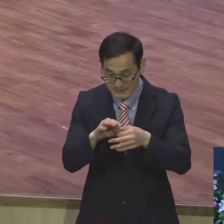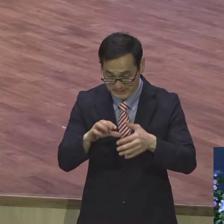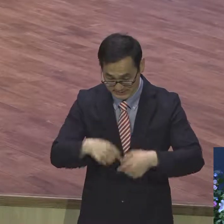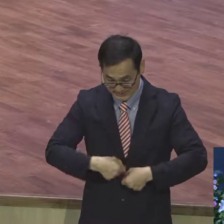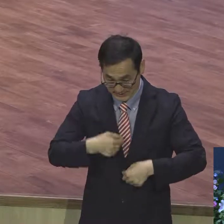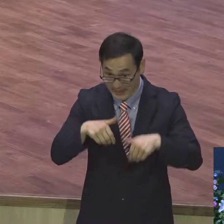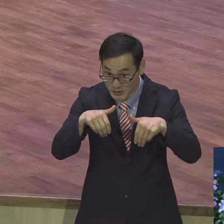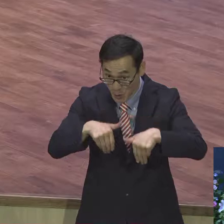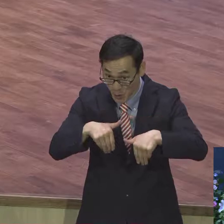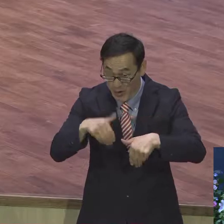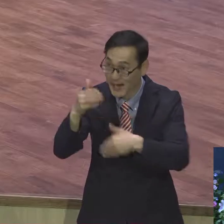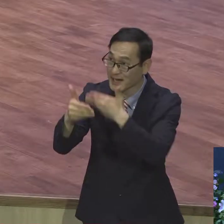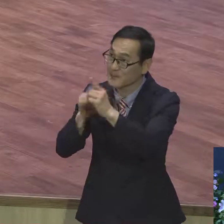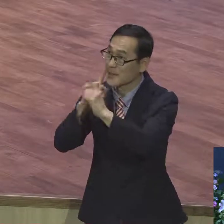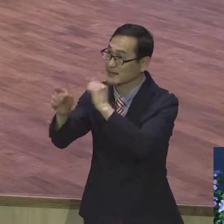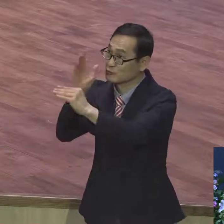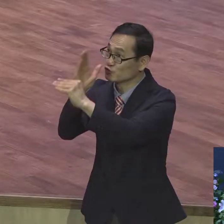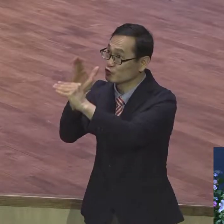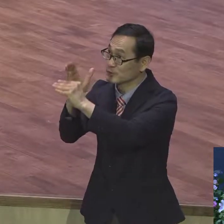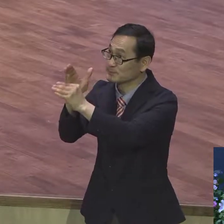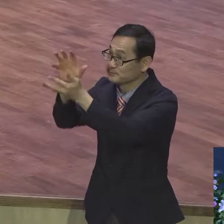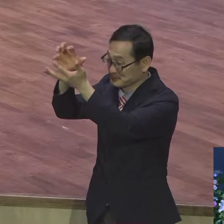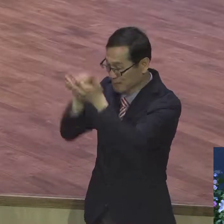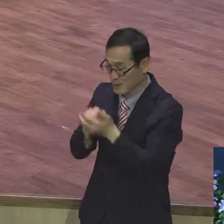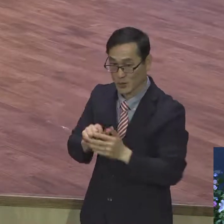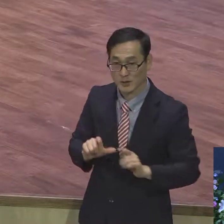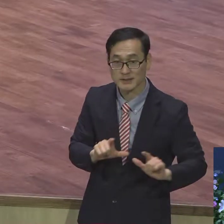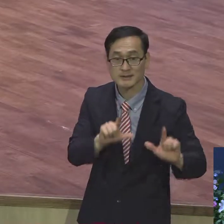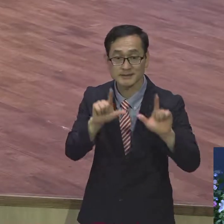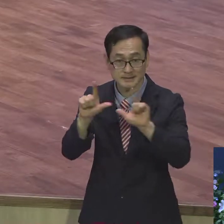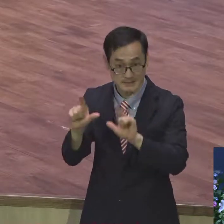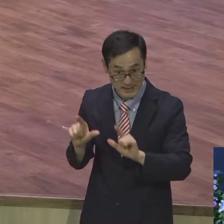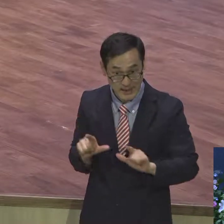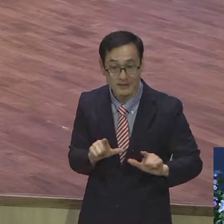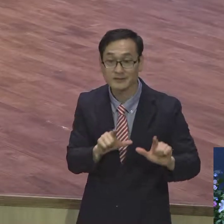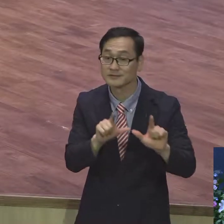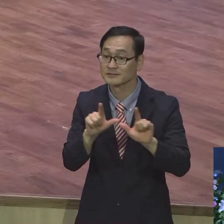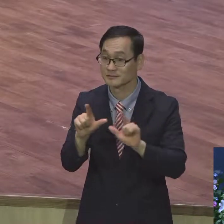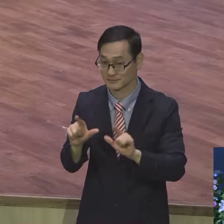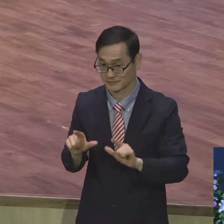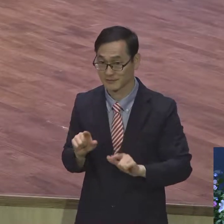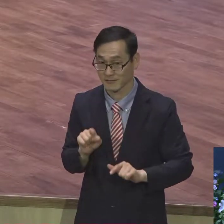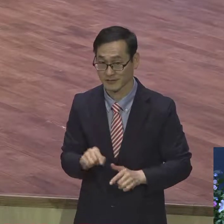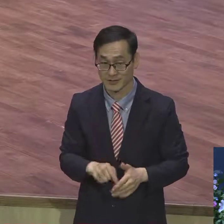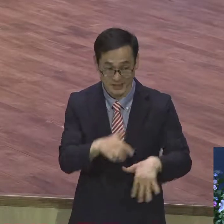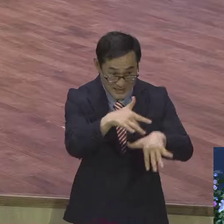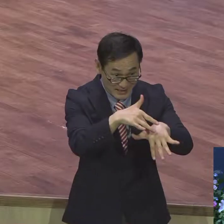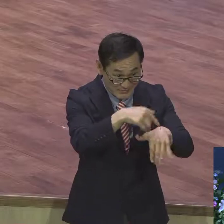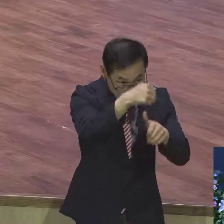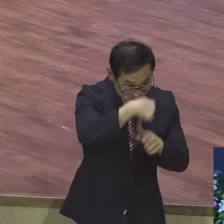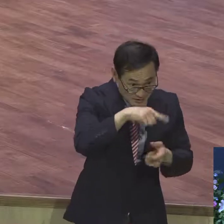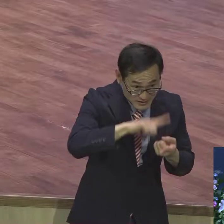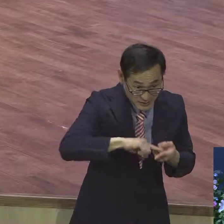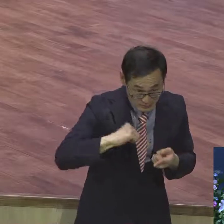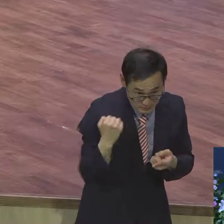중심의 삶을 사는 것을 의의의 종이라고 그래요. 마귀식인 대로 사는 사람은 저희의 종이고